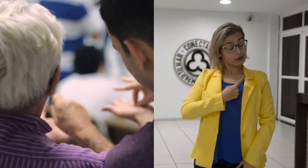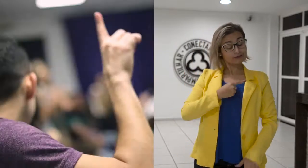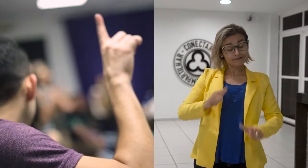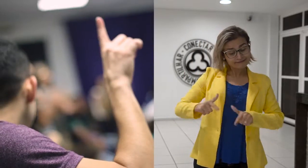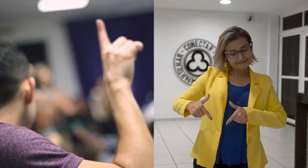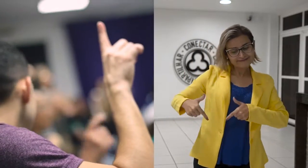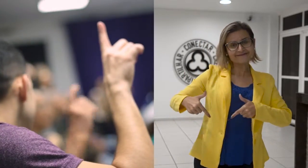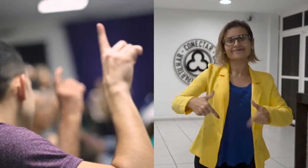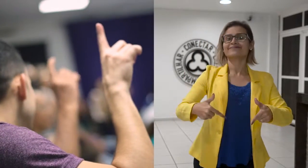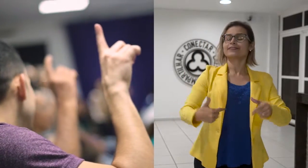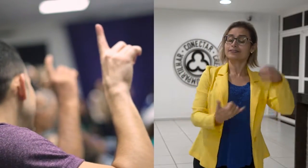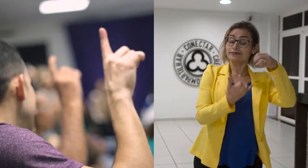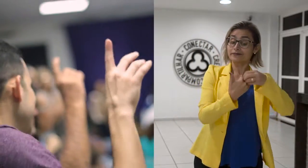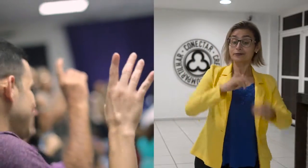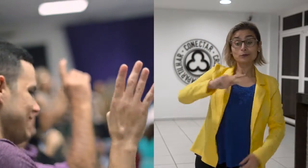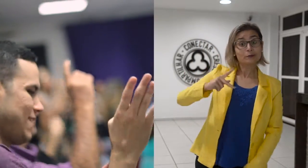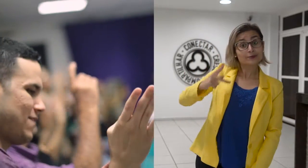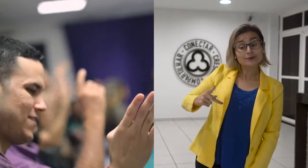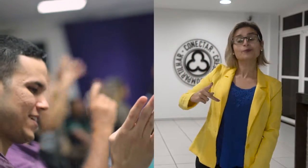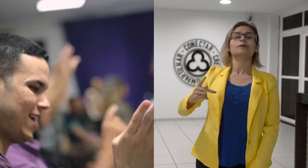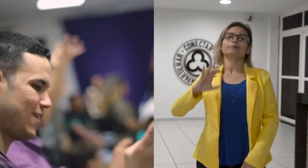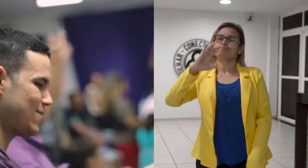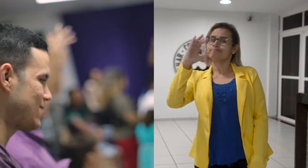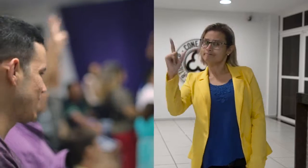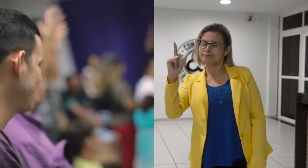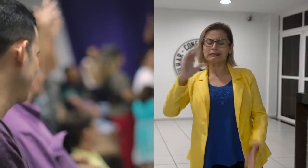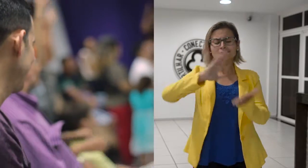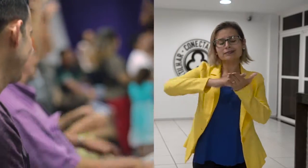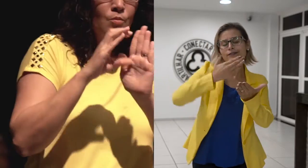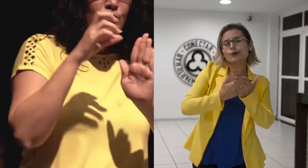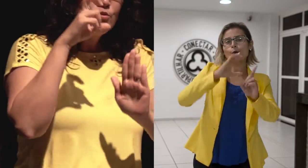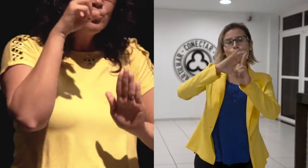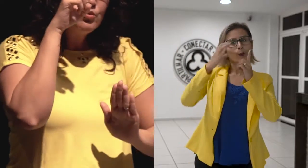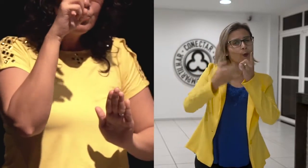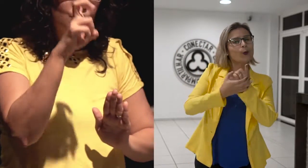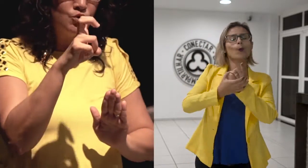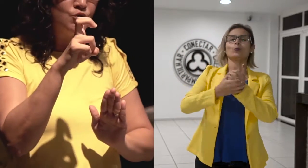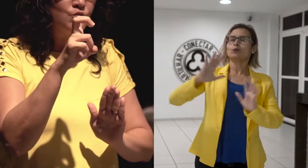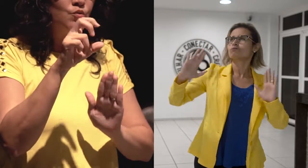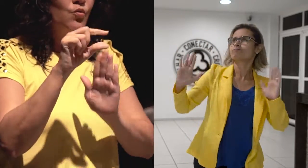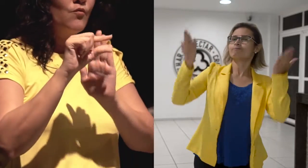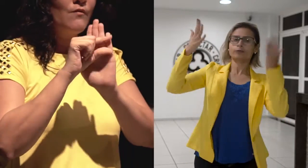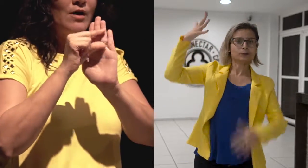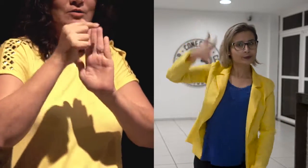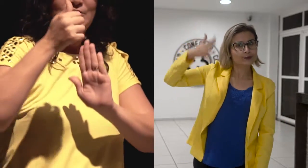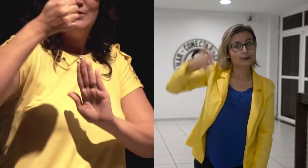e na Cidade Viva Campina Grande, interpretando em todos os eventos, no discipulado e no pastoreio mútuo de